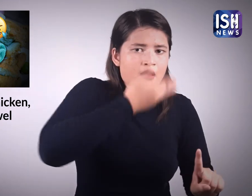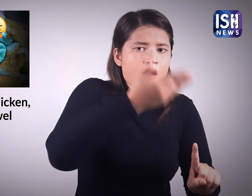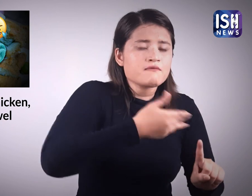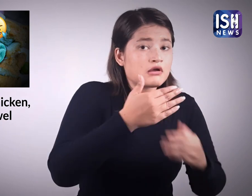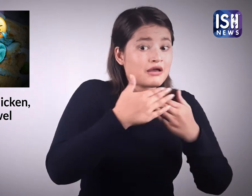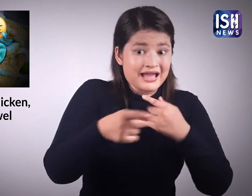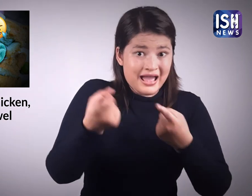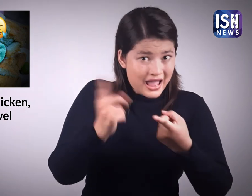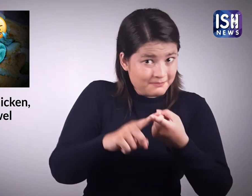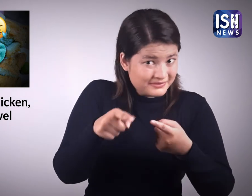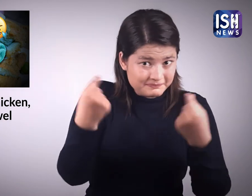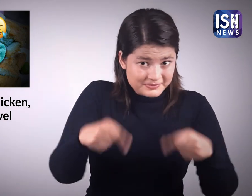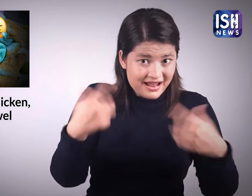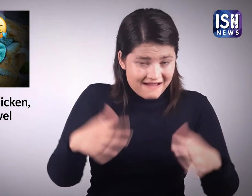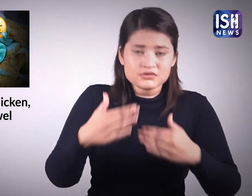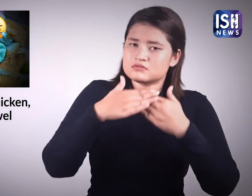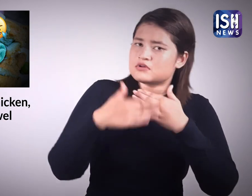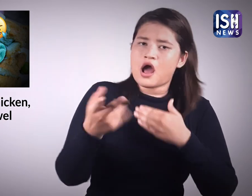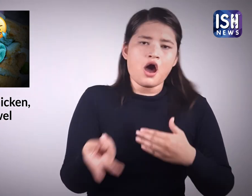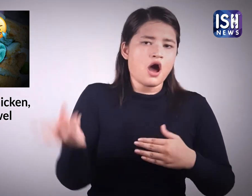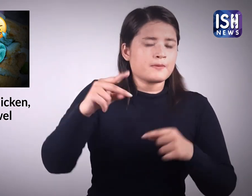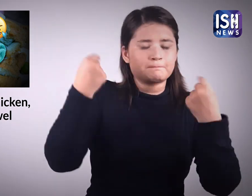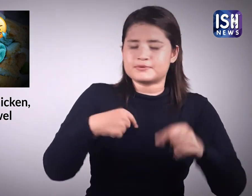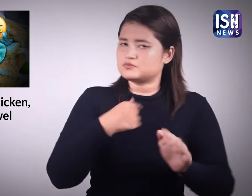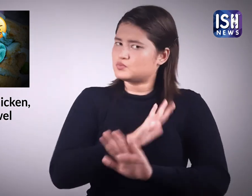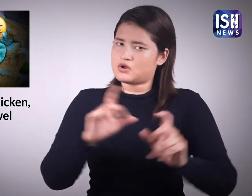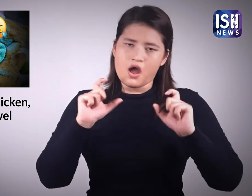हो, कर्मचारी और कौफिर से प्रसिक्षित किया जाएगा।